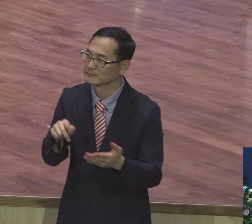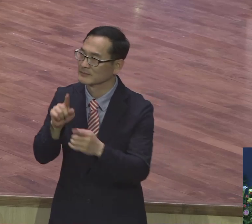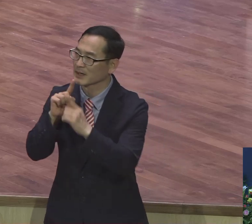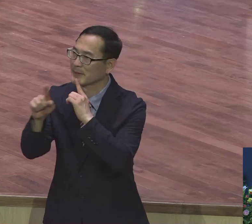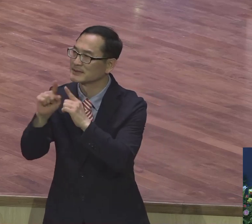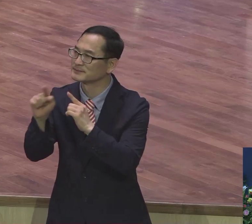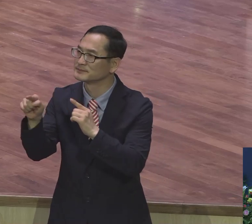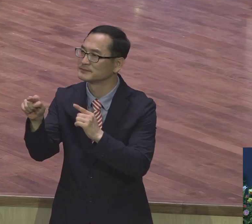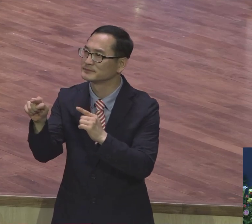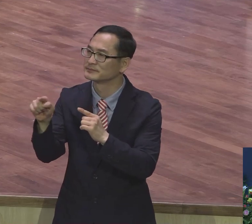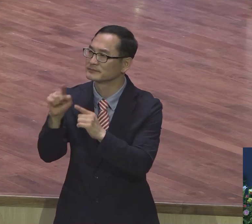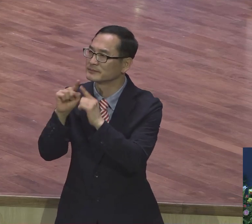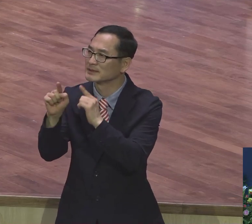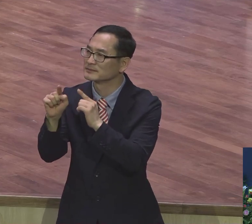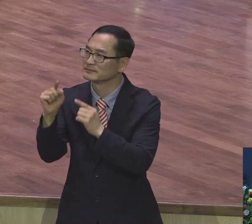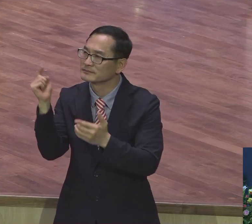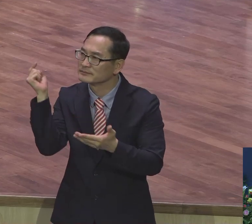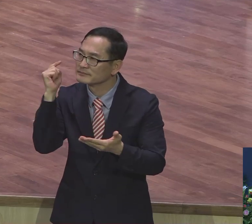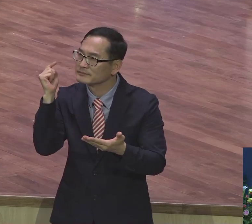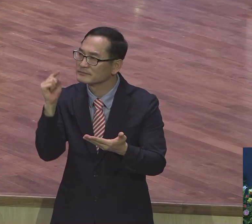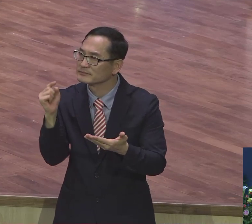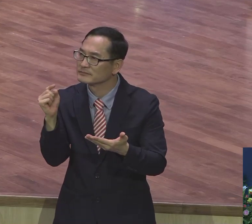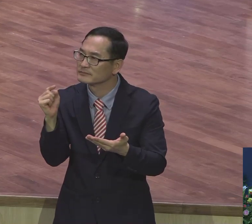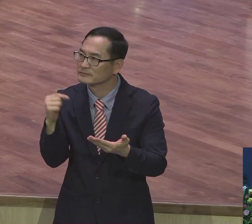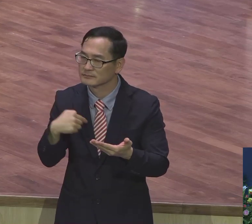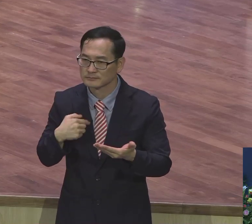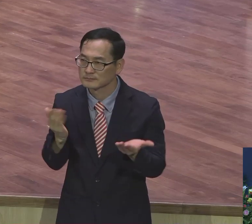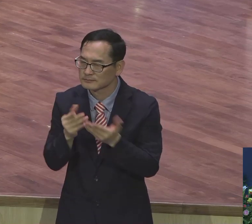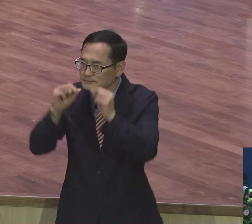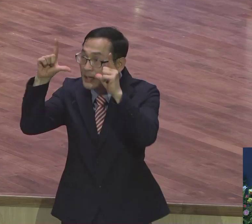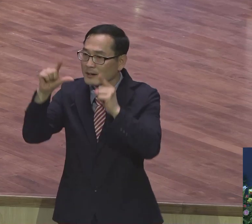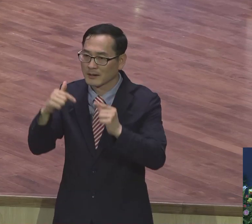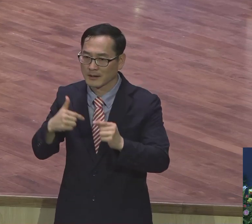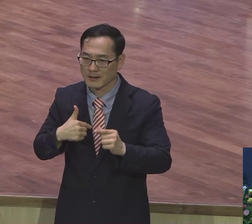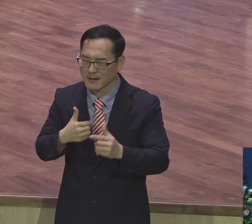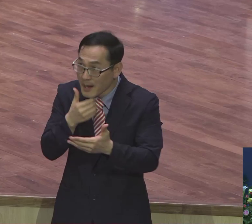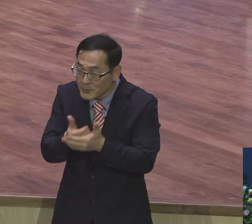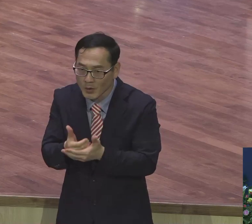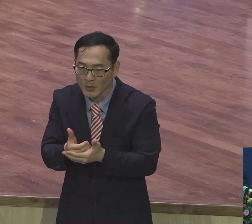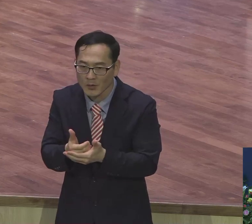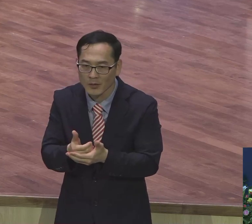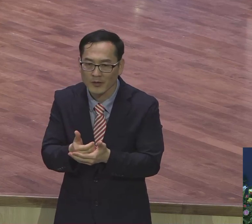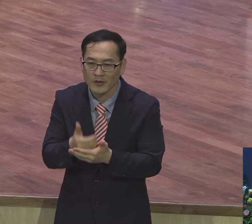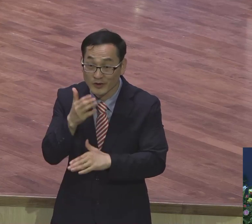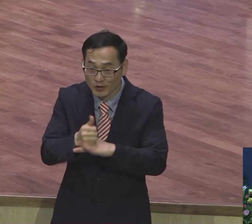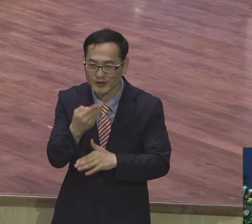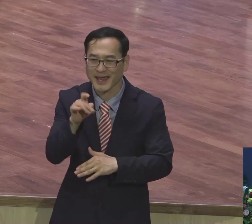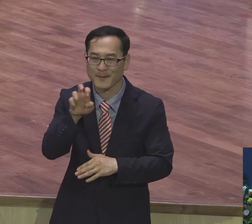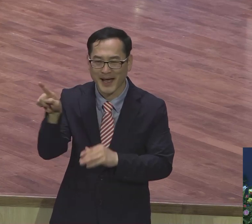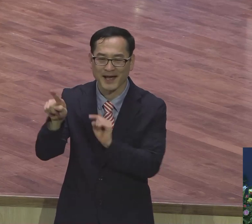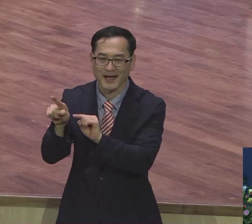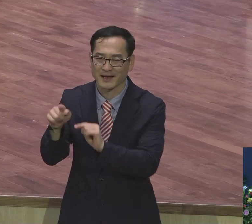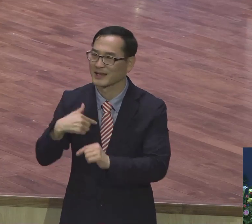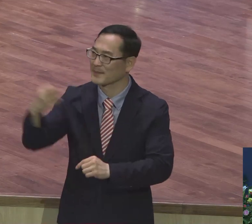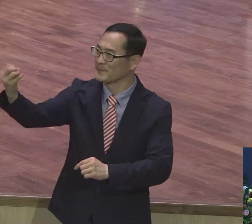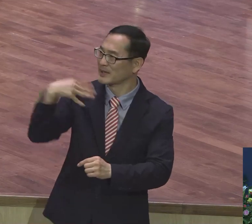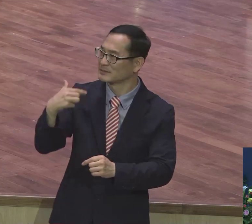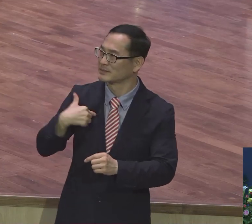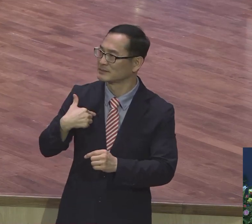부딪혔다. 그게 레마요 레마 그것이 여러분을 변화시키는 거예요. 그 말에서 레마 내게 말씀하시는 레마